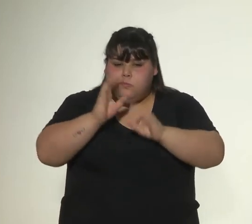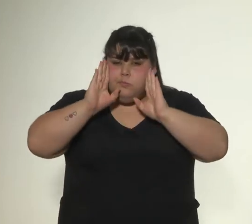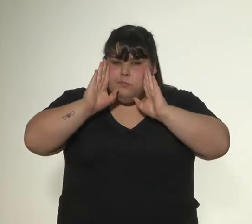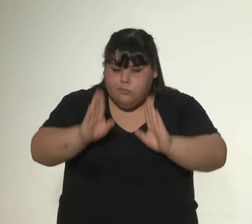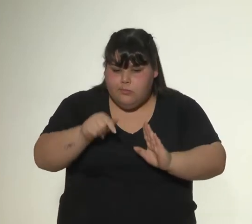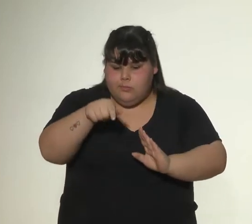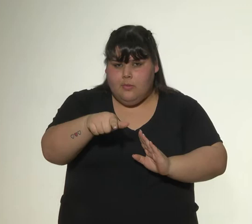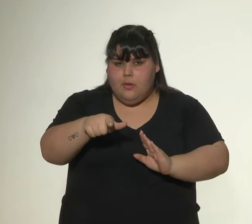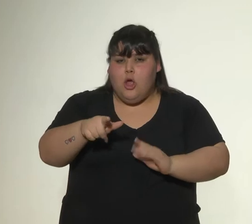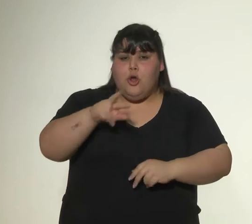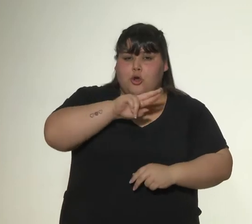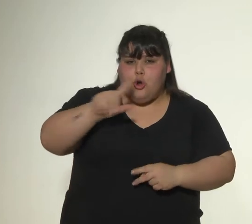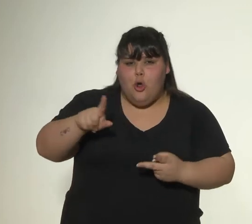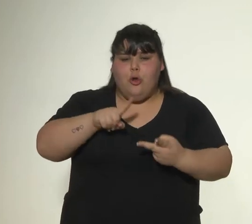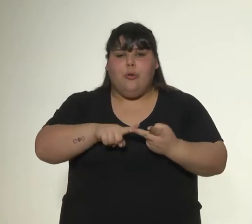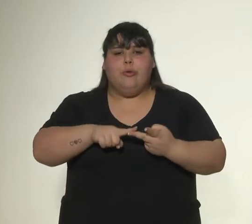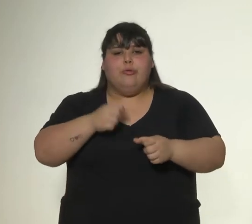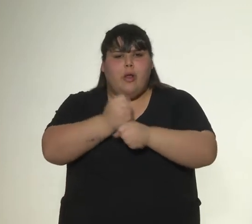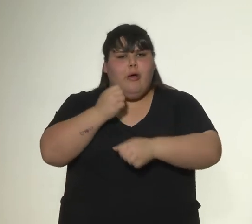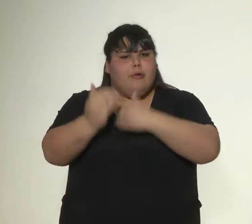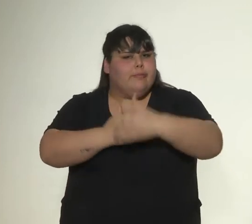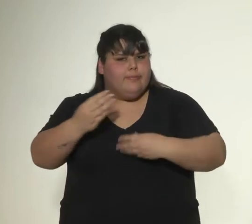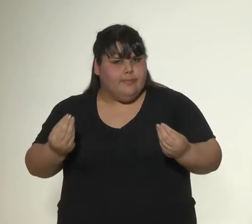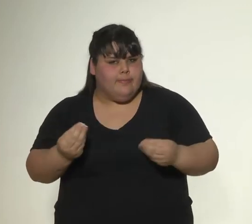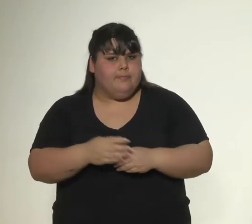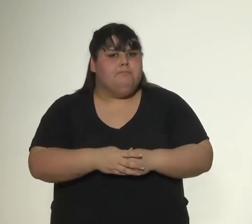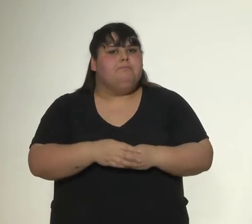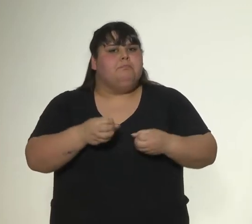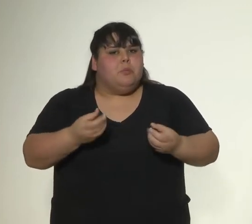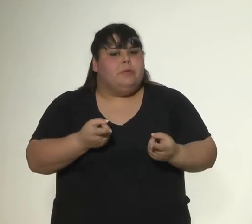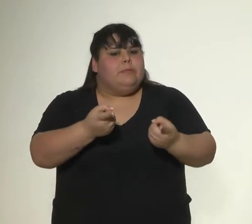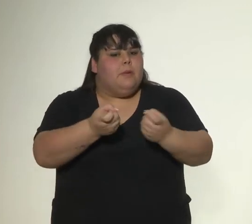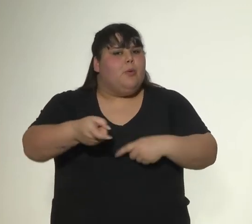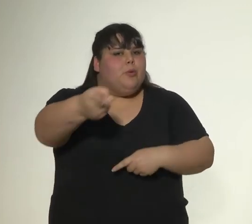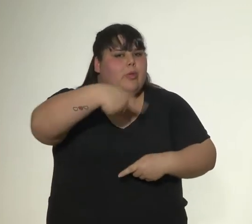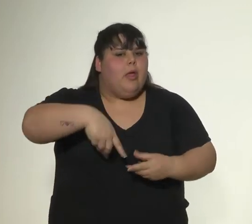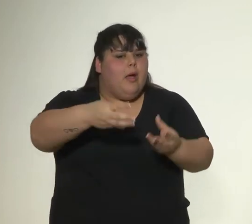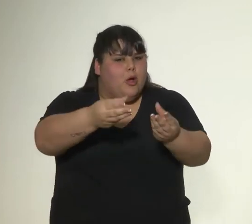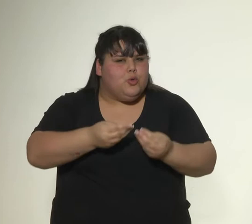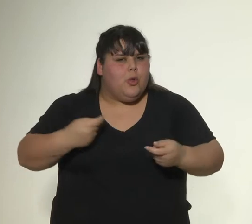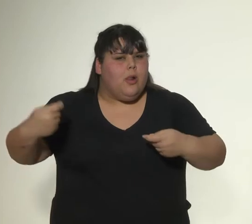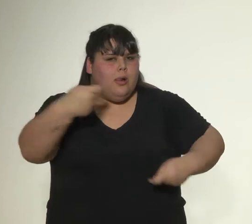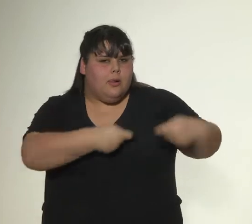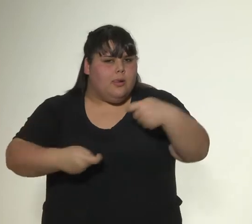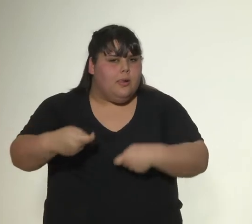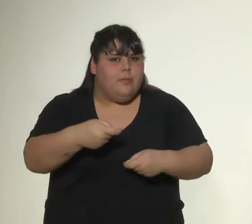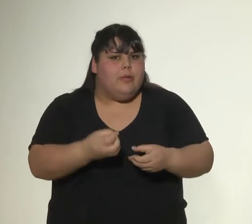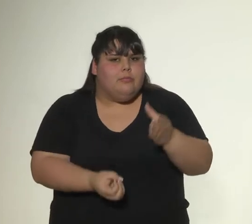roles y funciones, y para ello requerimos de sus aportes como un sumo para la elaboración de una